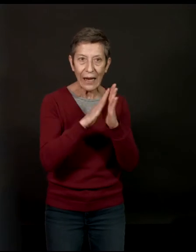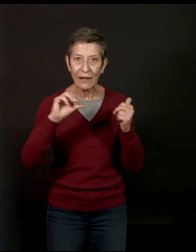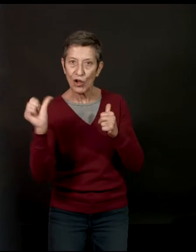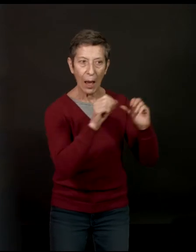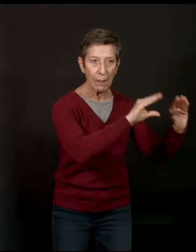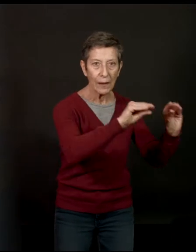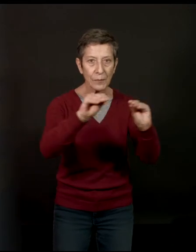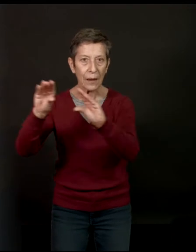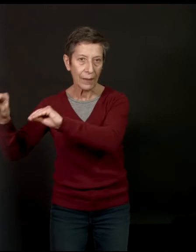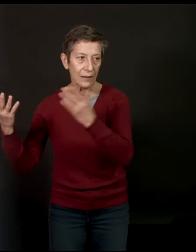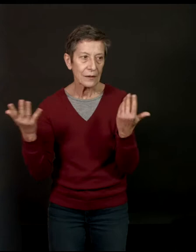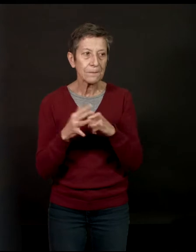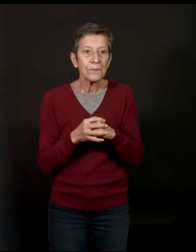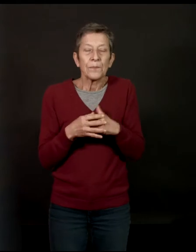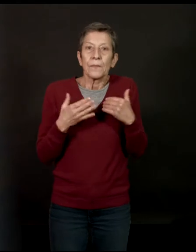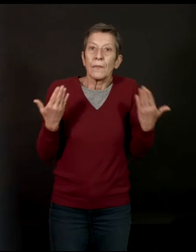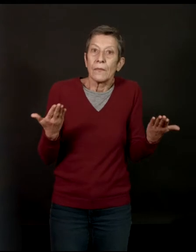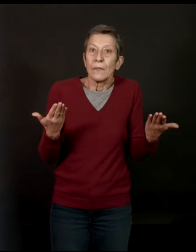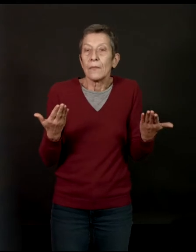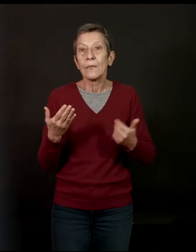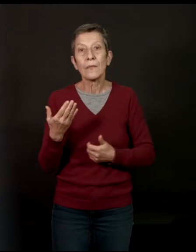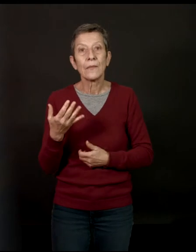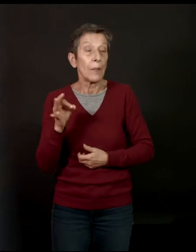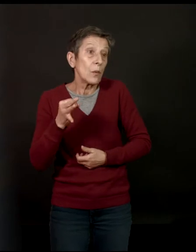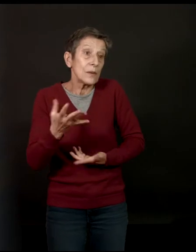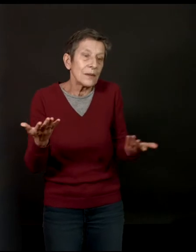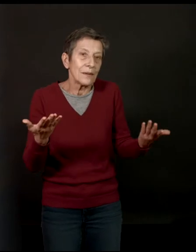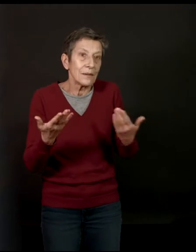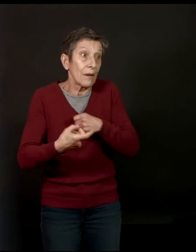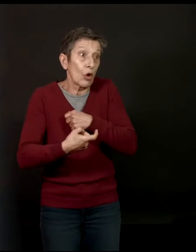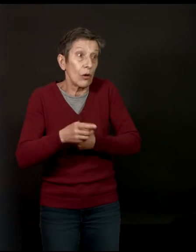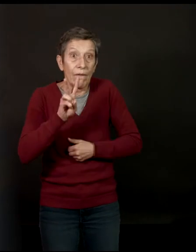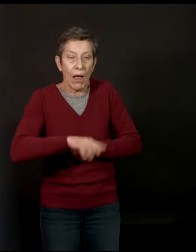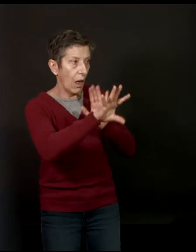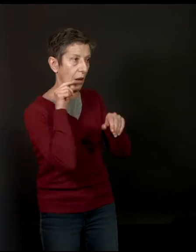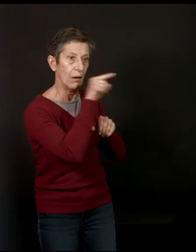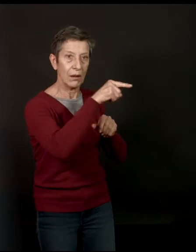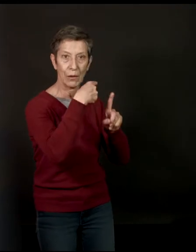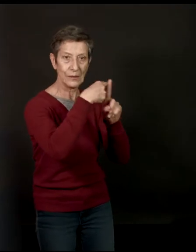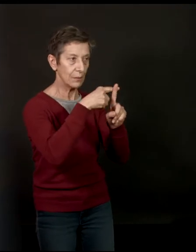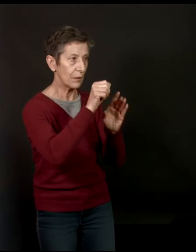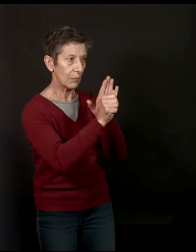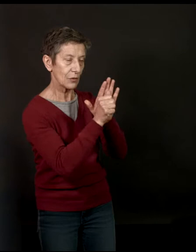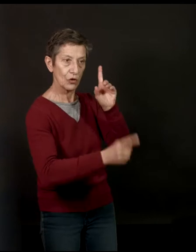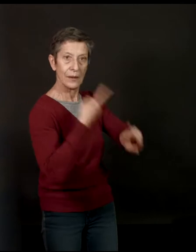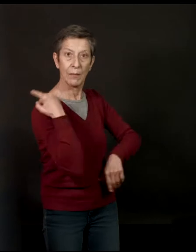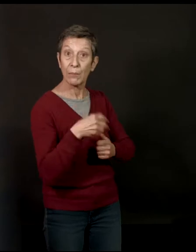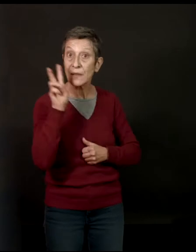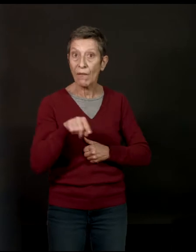Oui, c'est très tentant parce que, évidemment, c'est un personnage, dans sa vie, comme dans un livre, j'imagine, qui bouffe l'espace